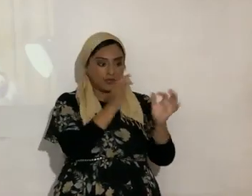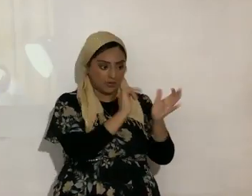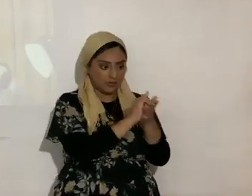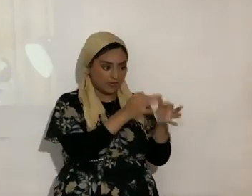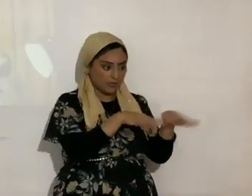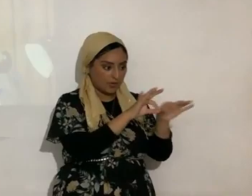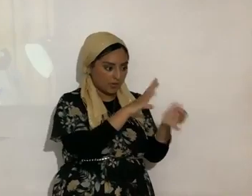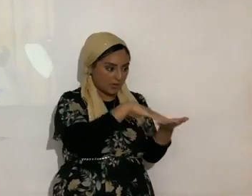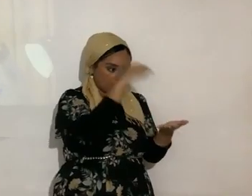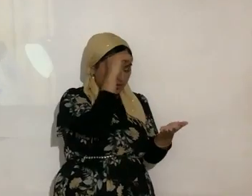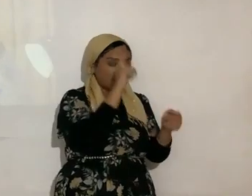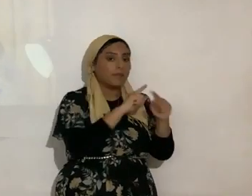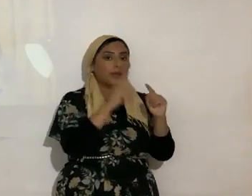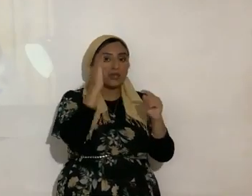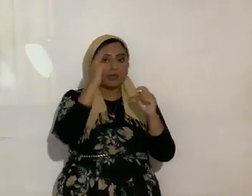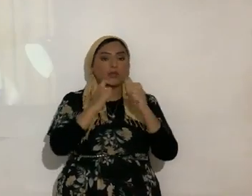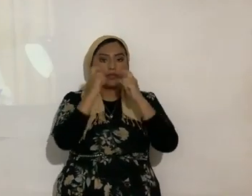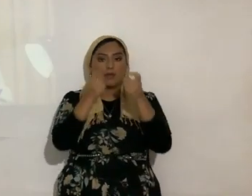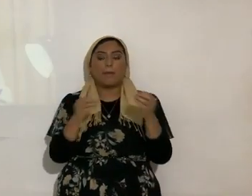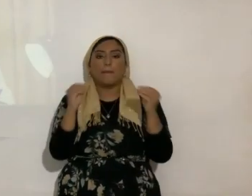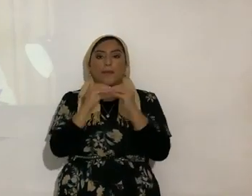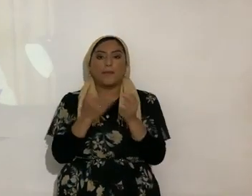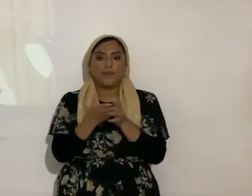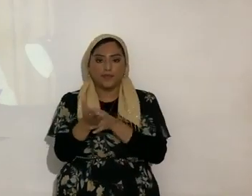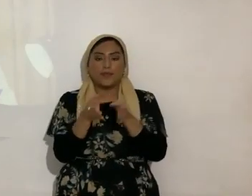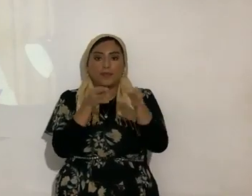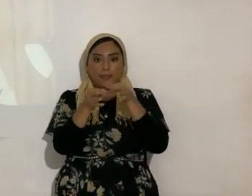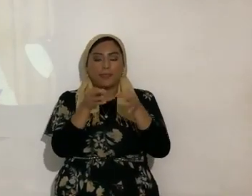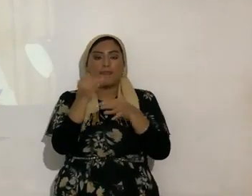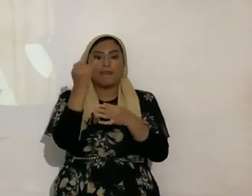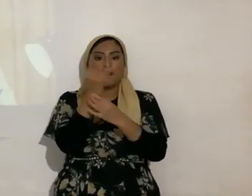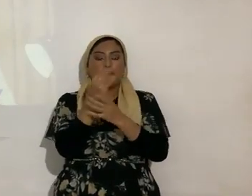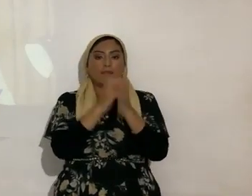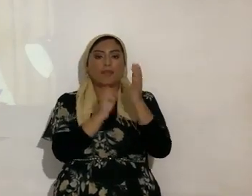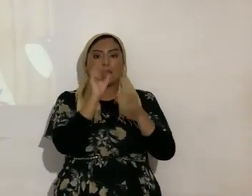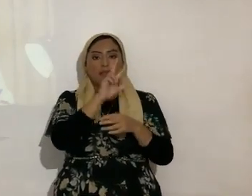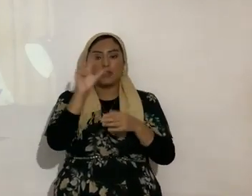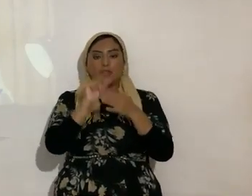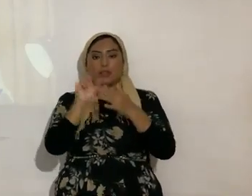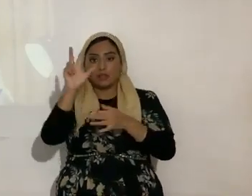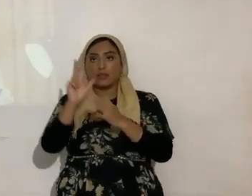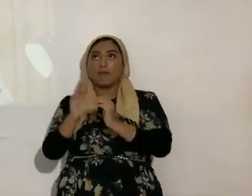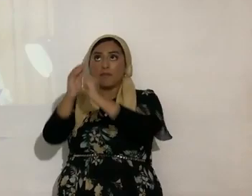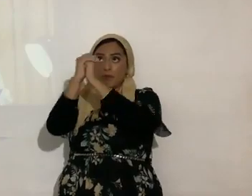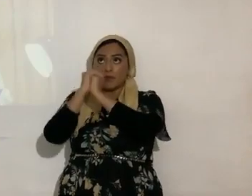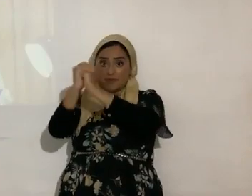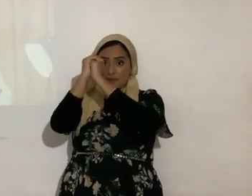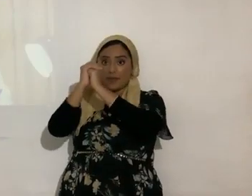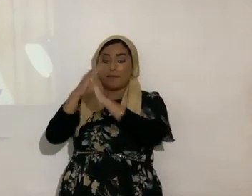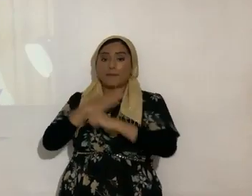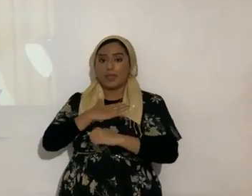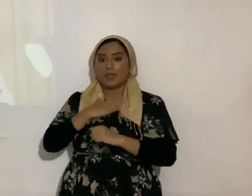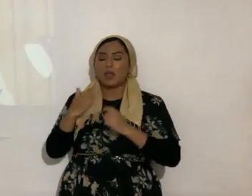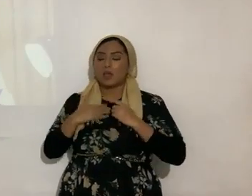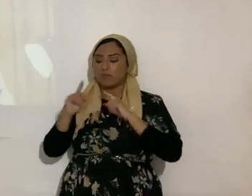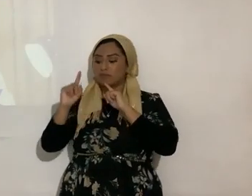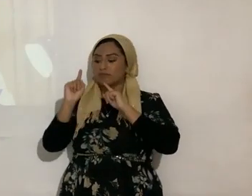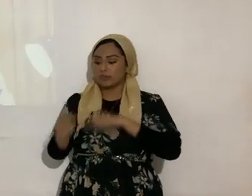empieza a dar cosas más profundas explico Jeremías 33.3 clama a mí y yo te responderé y te